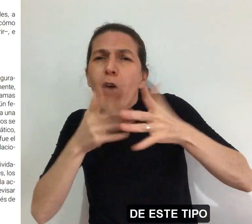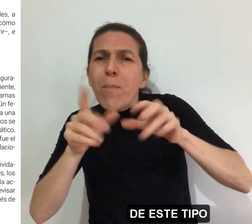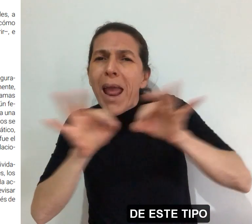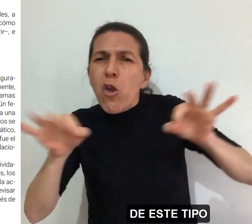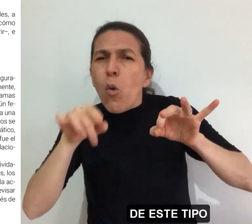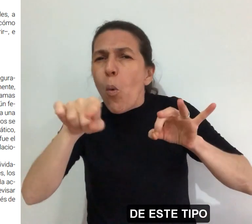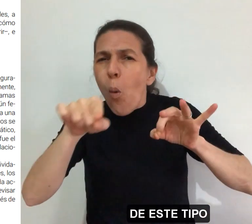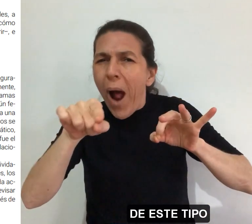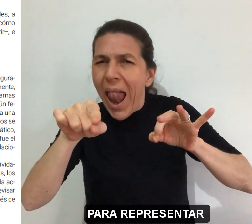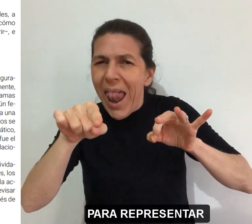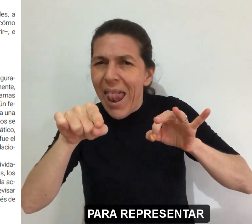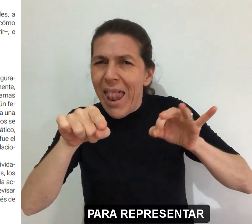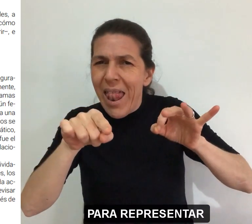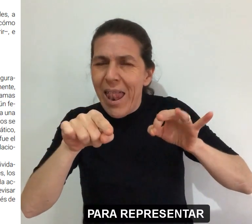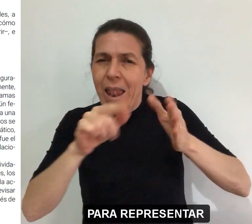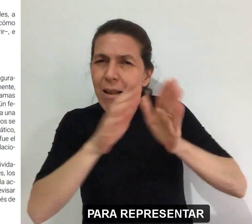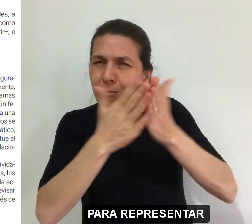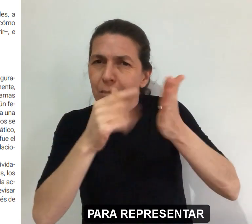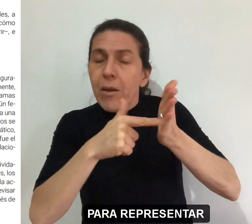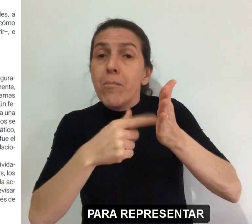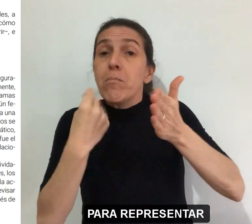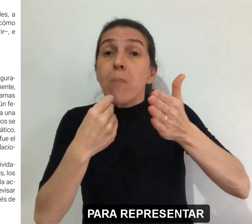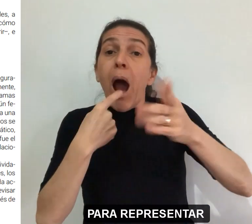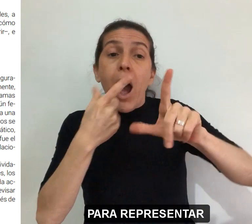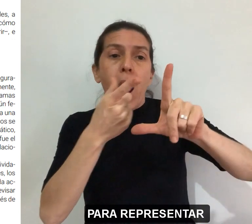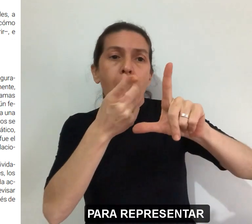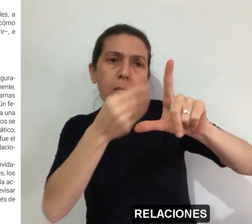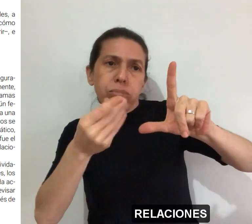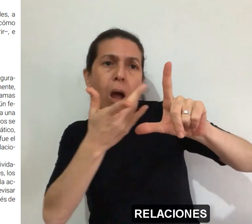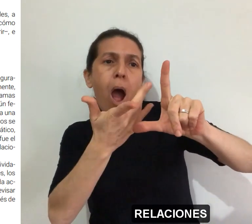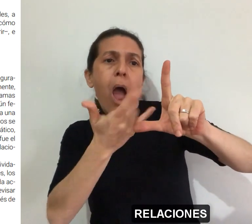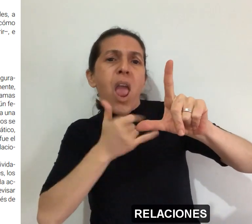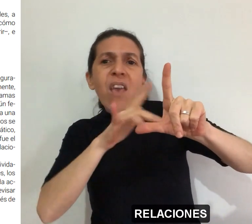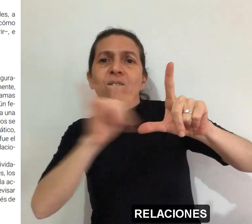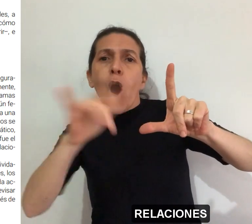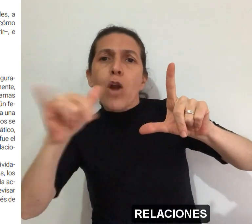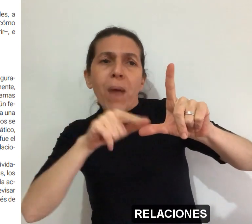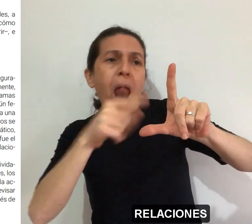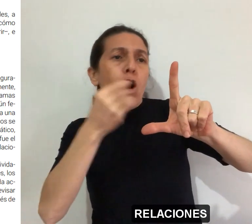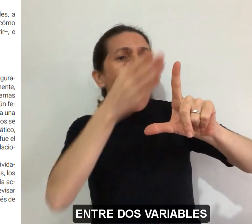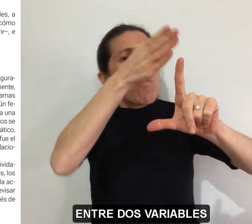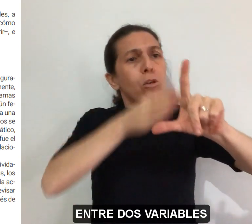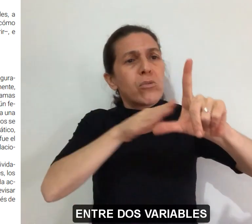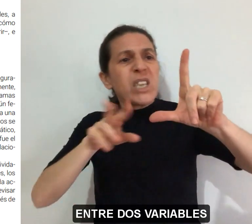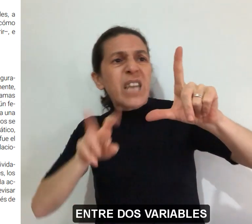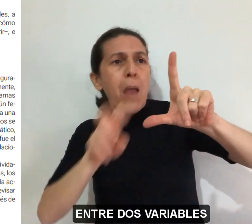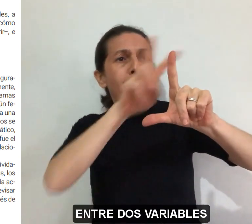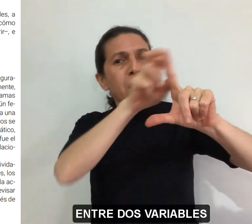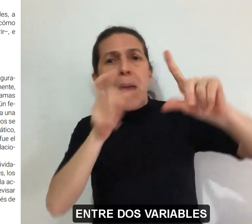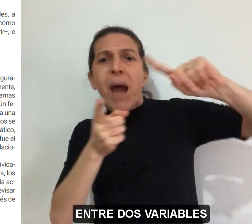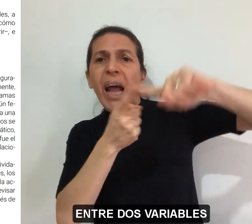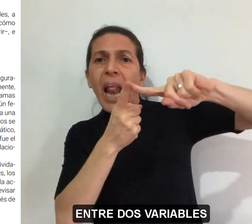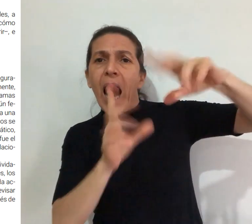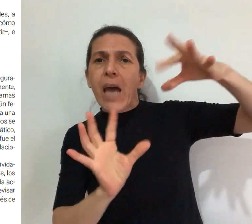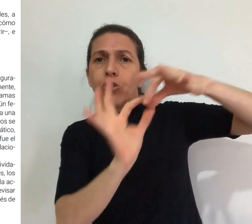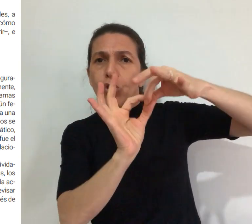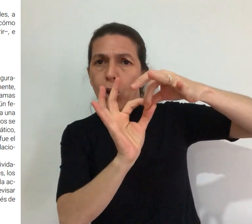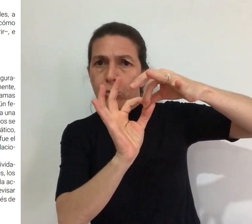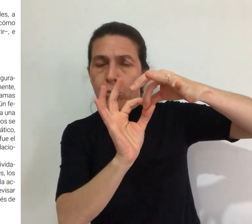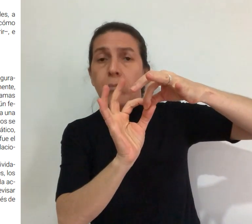de este tipo para representar relaciones entre dos variables.